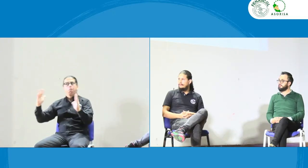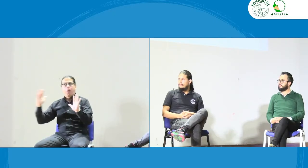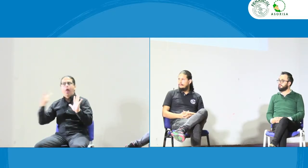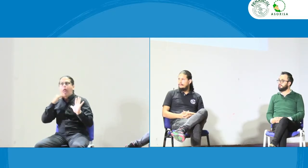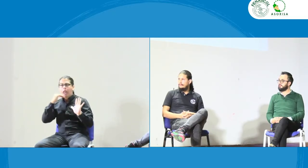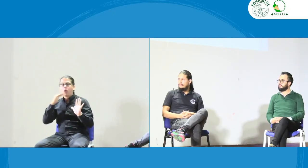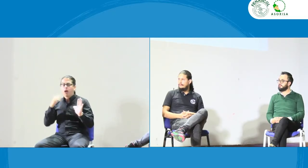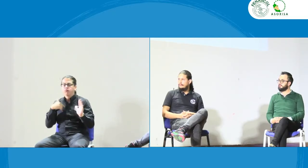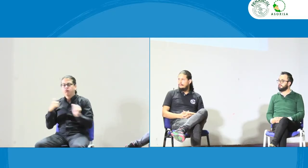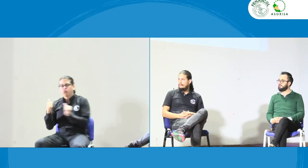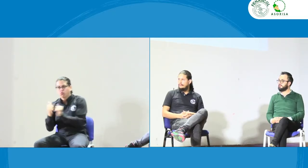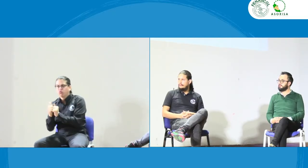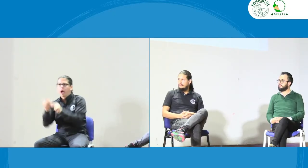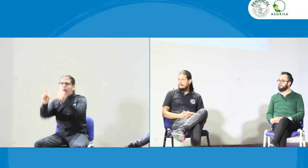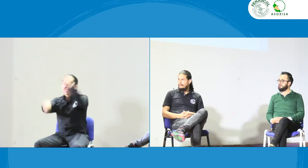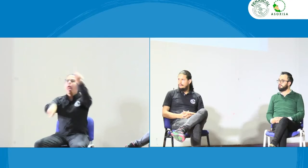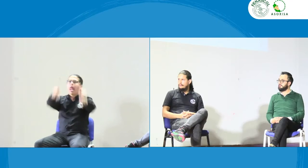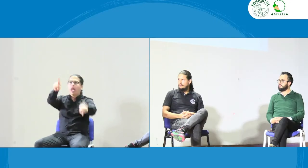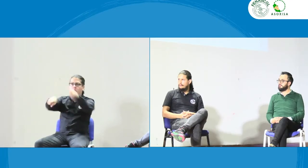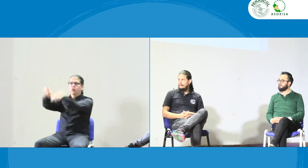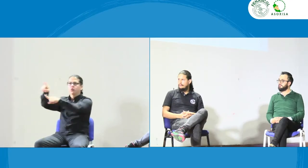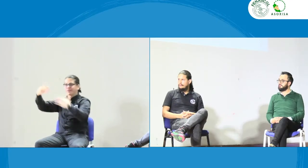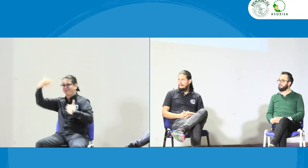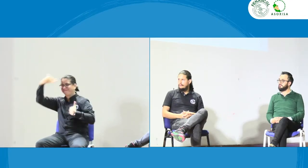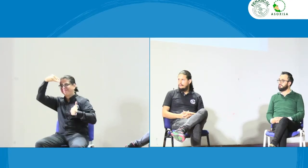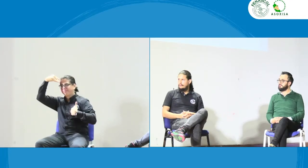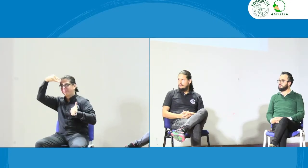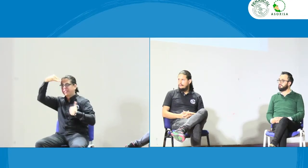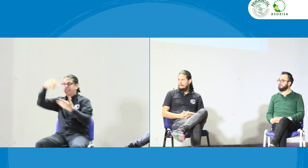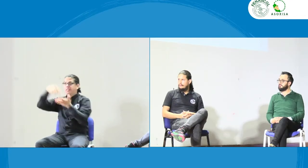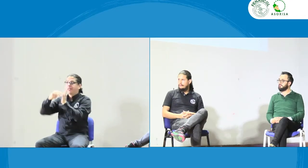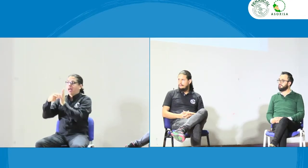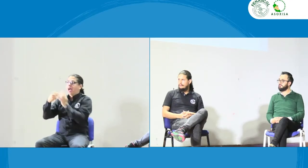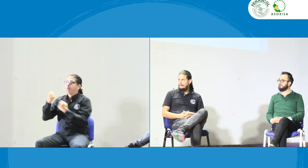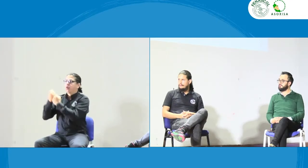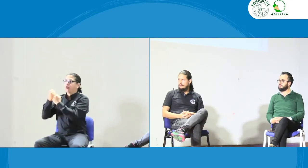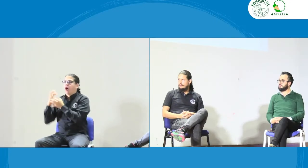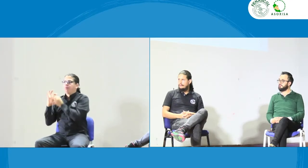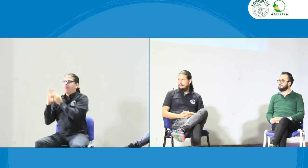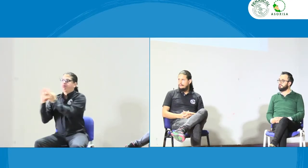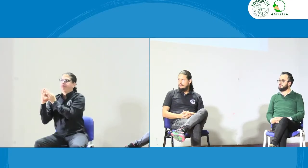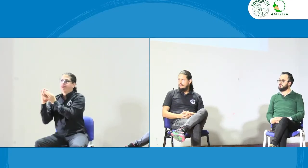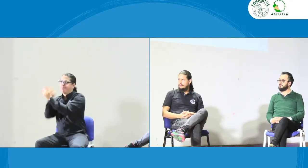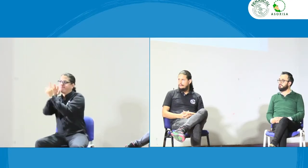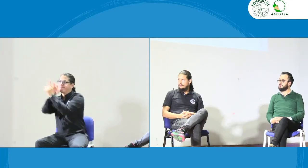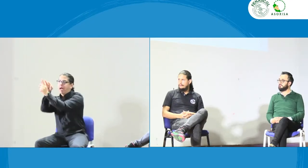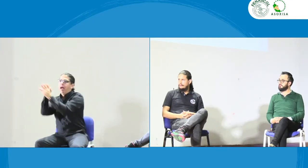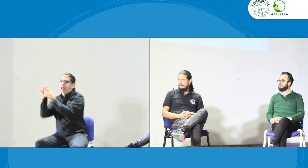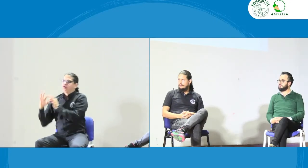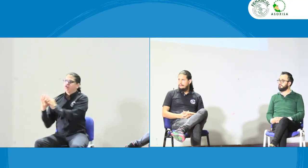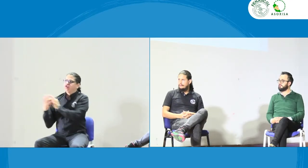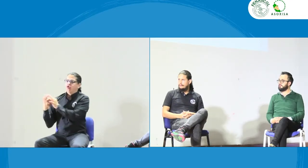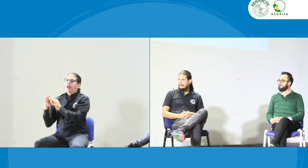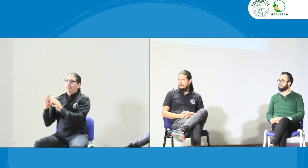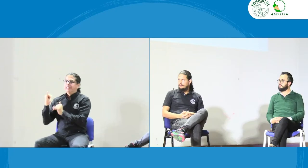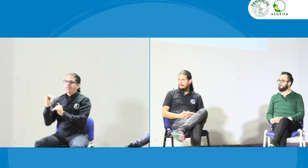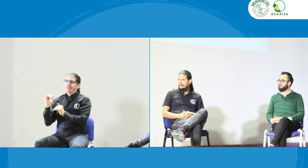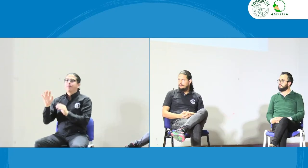a que los llamaran ahora eso ha cambiado un poco algunos intérpretes son conscientes de eso y hacen ese apoyo